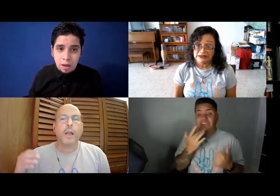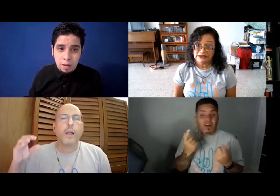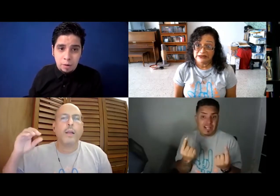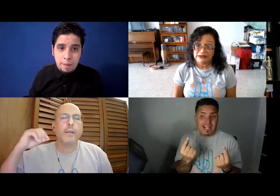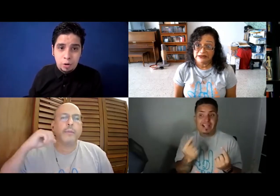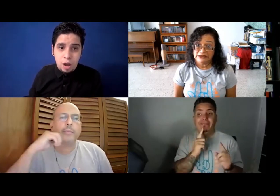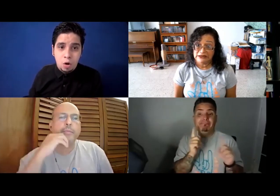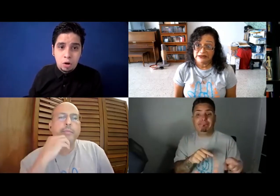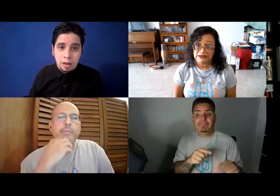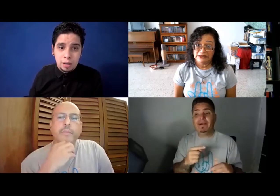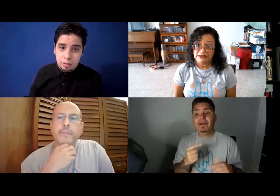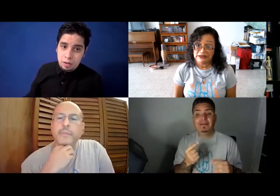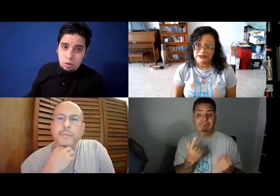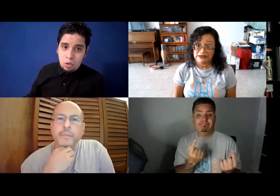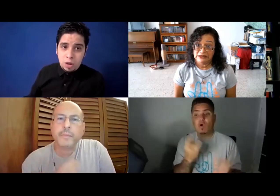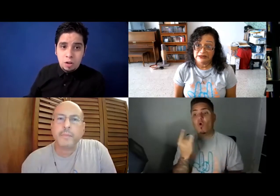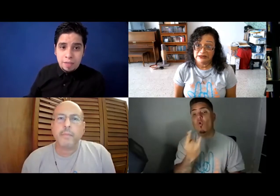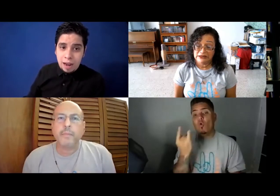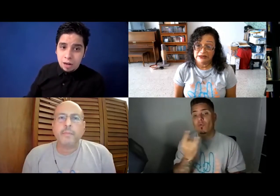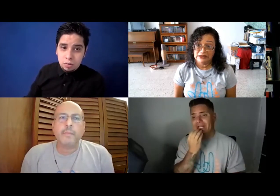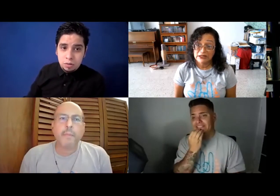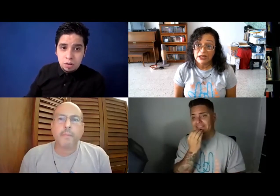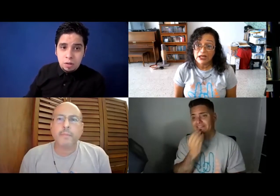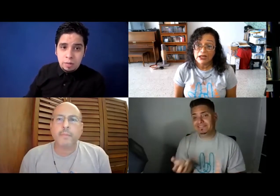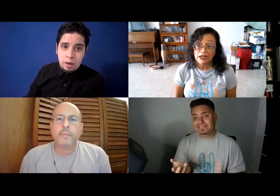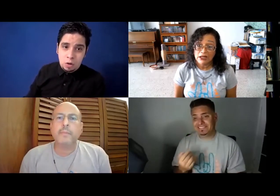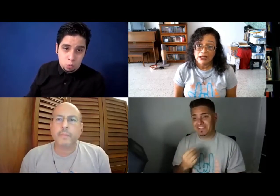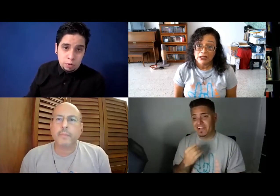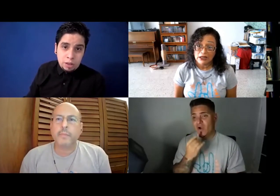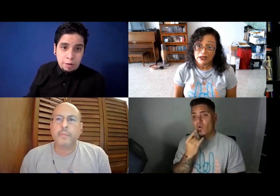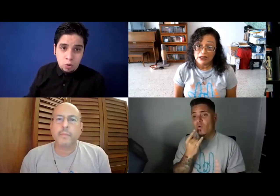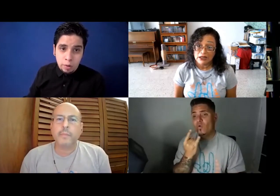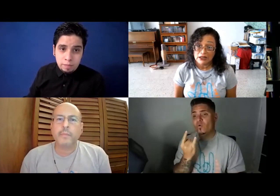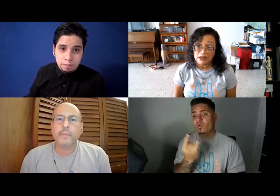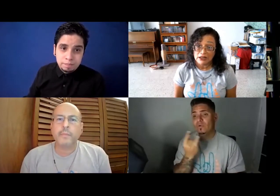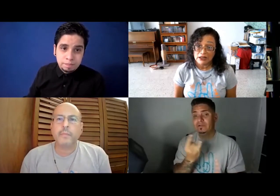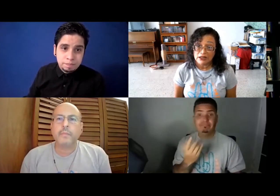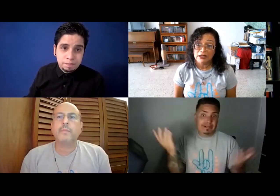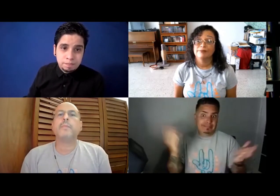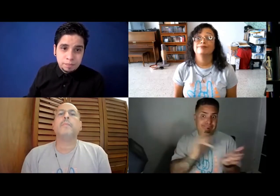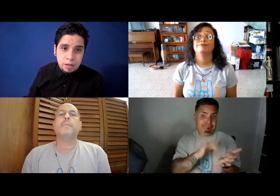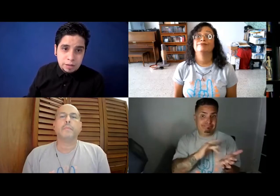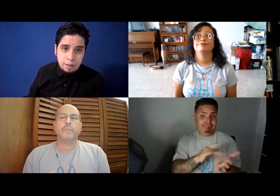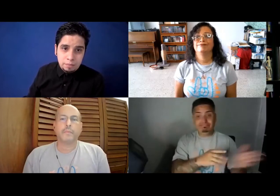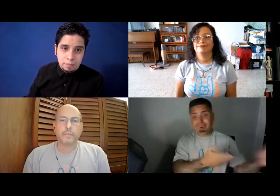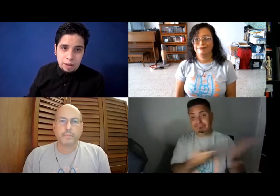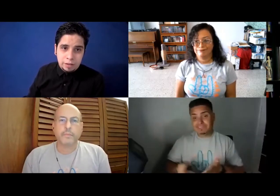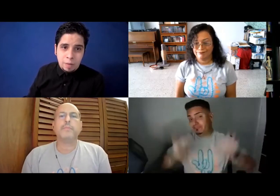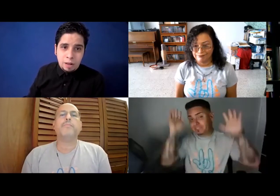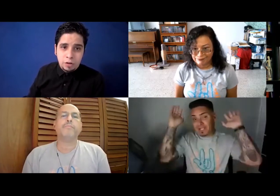Por ejemplo, yo ahora, cuando voy a ordenar algo, lo pido a través de Google, y ya, porque así yo mato la